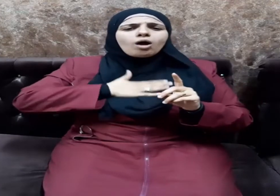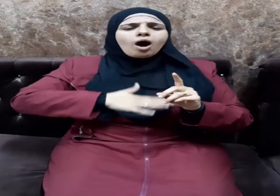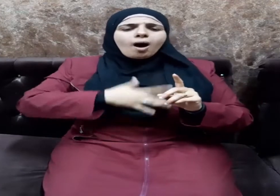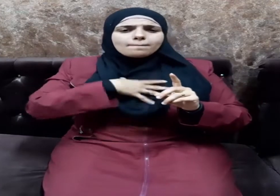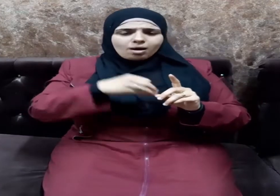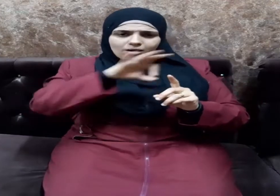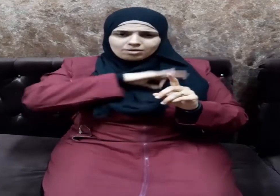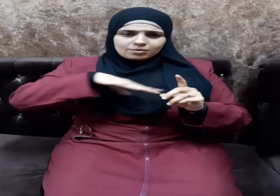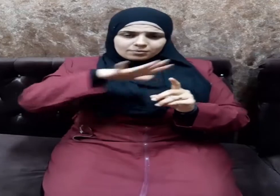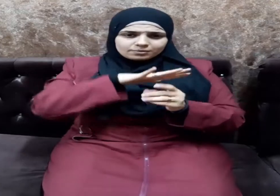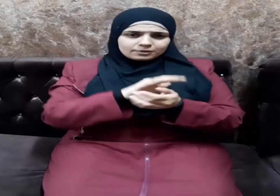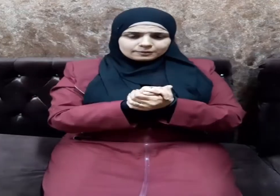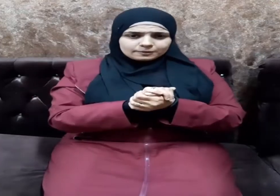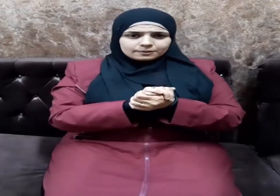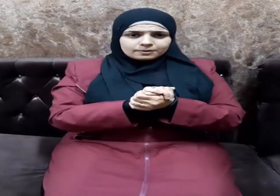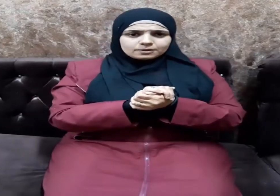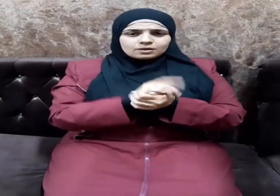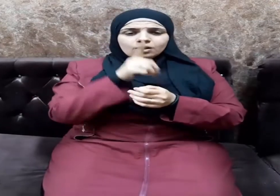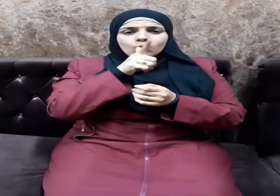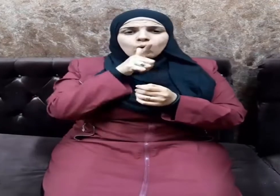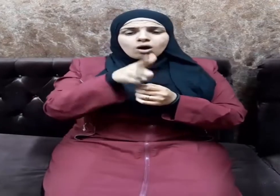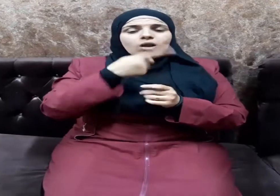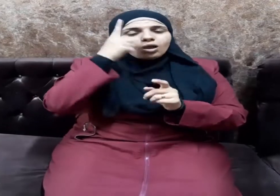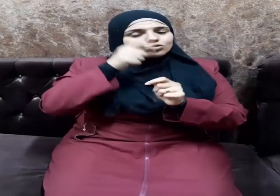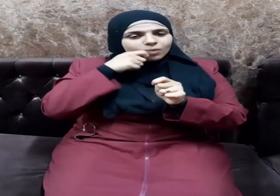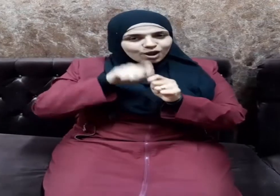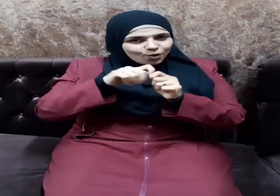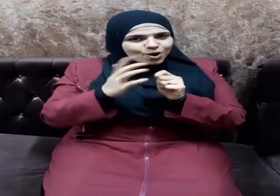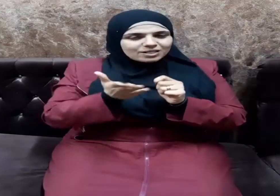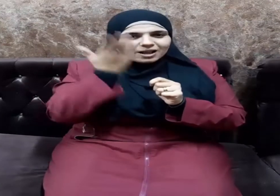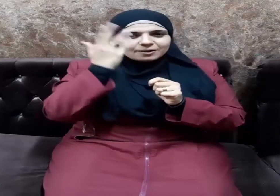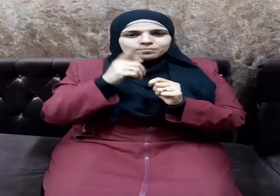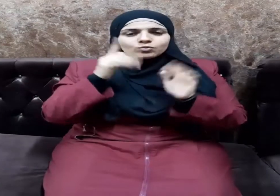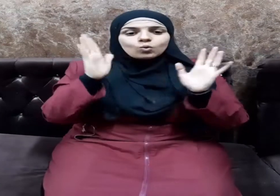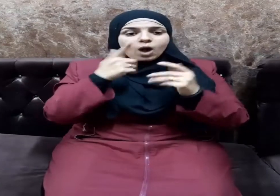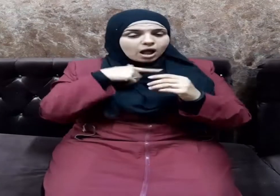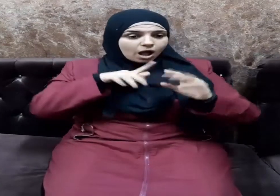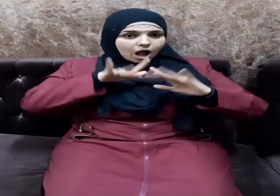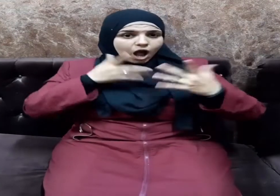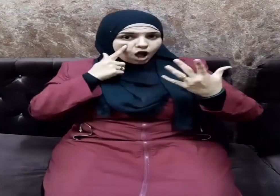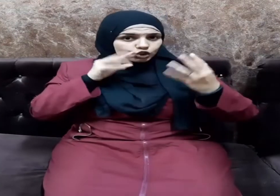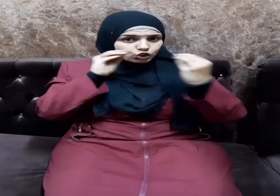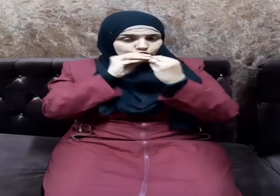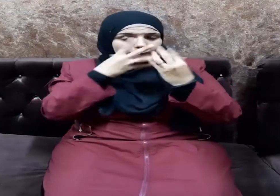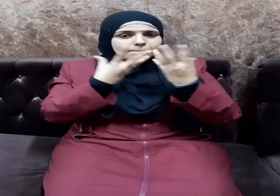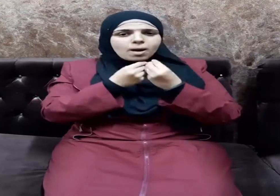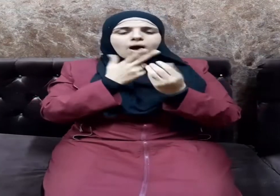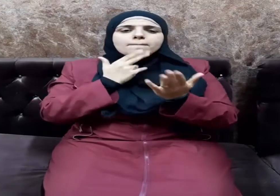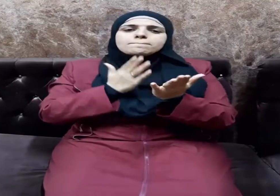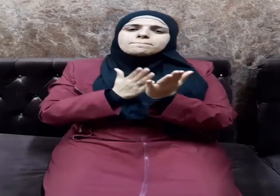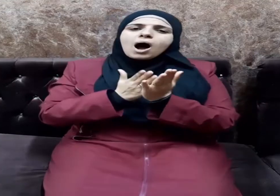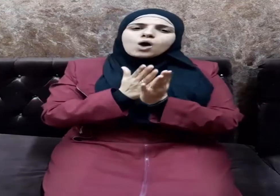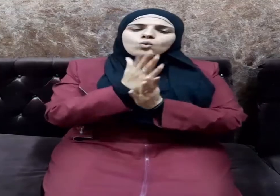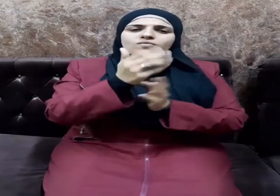ورحمة وقال سبحانه وعاشروهن بالمعروف فإن